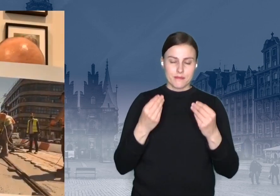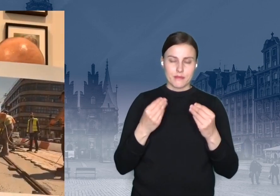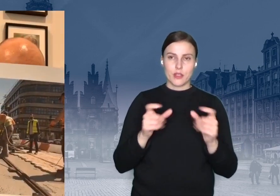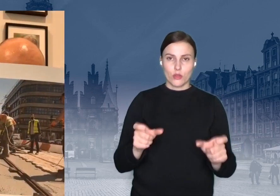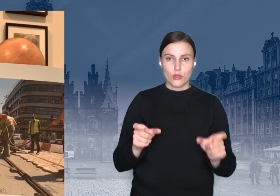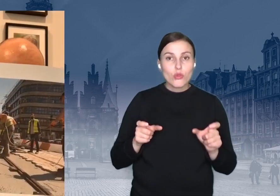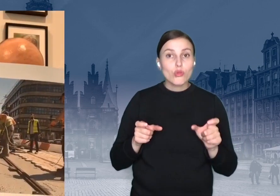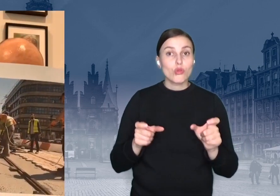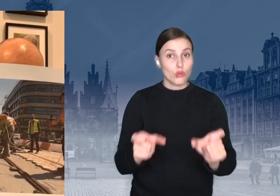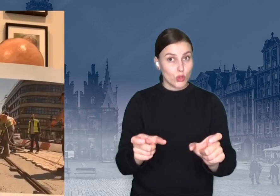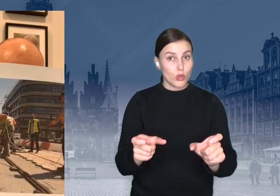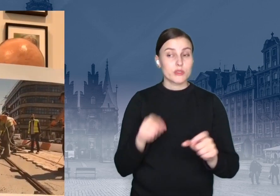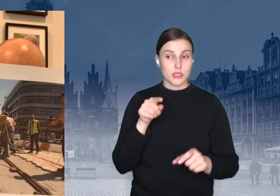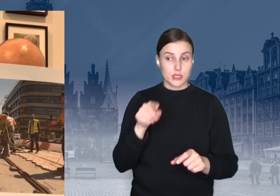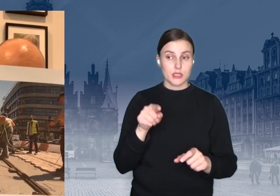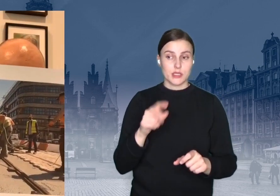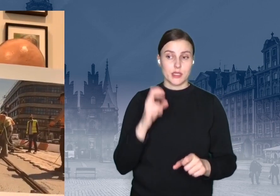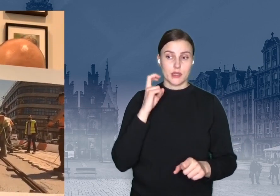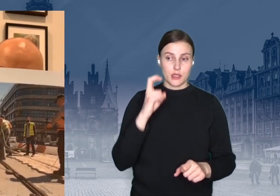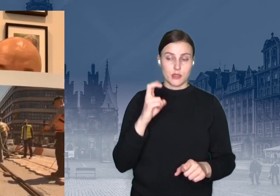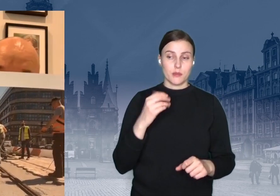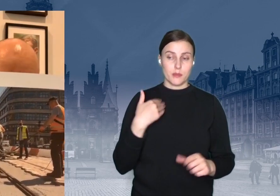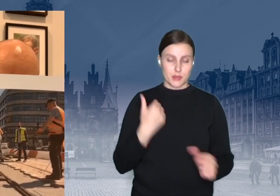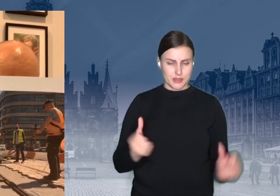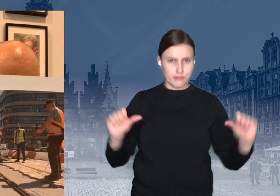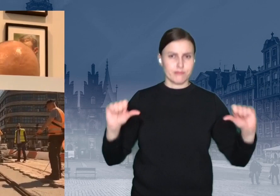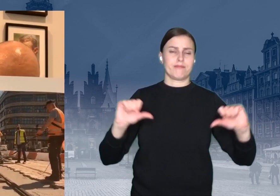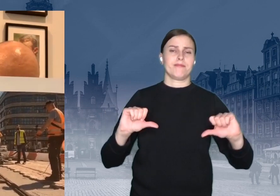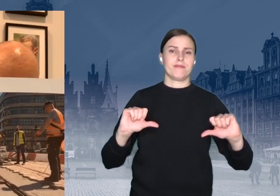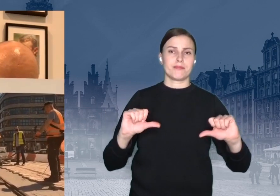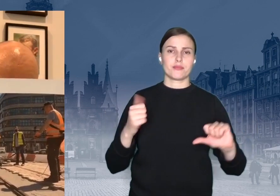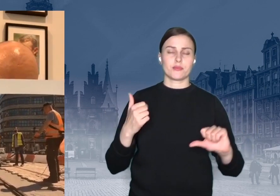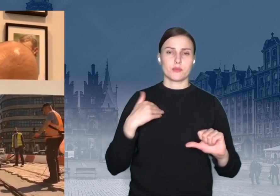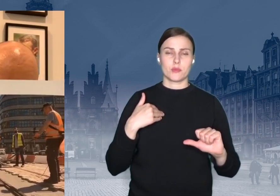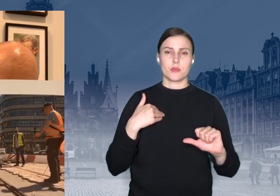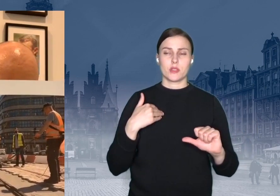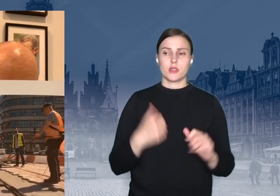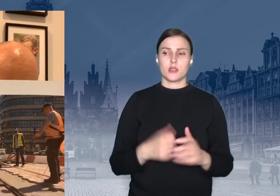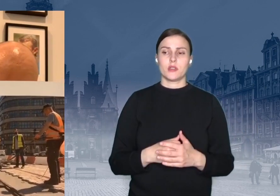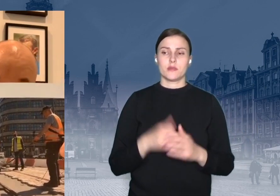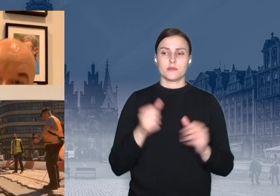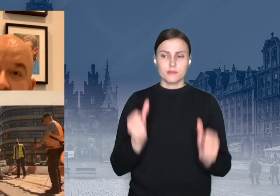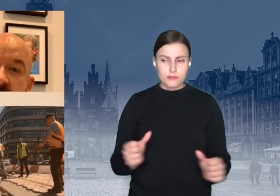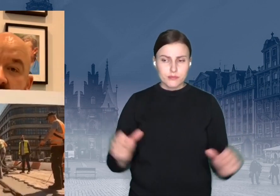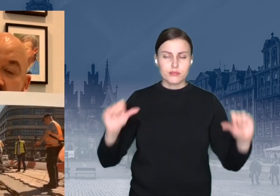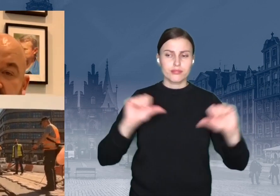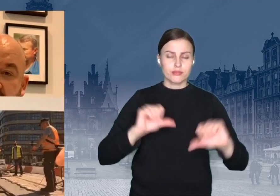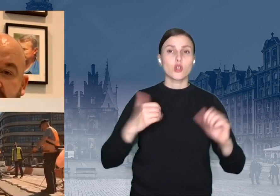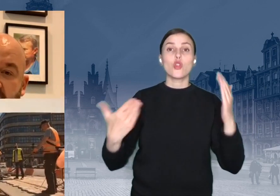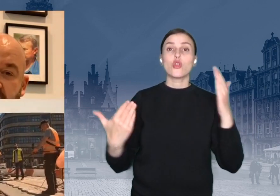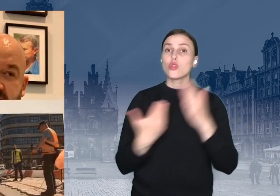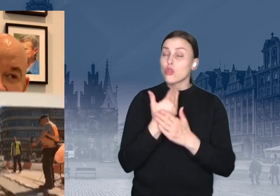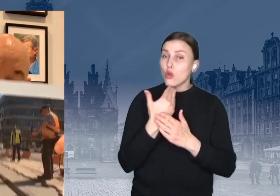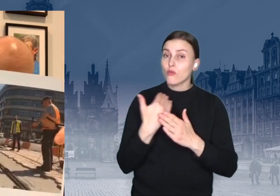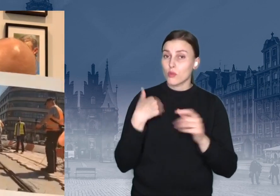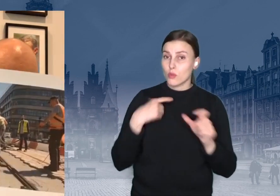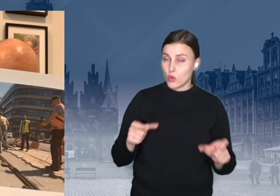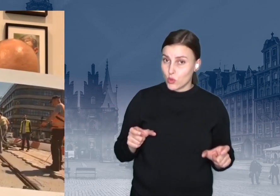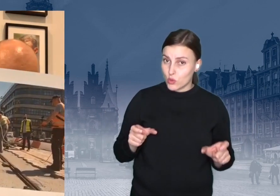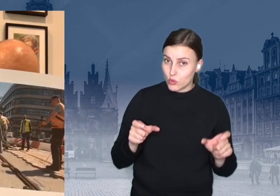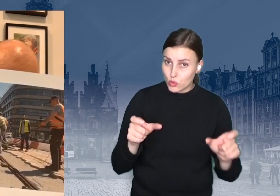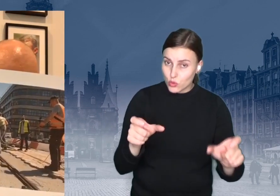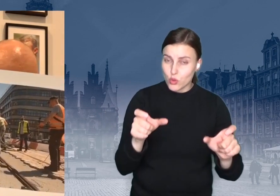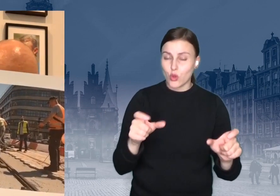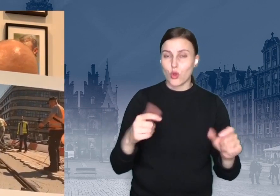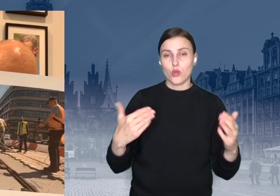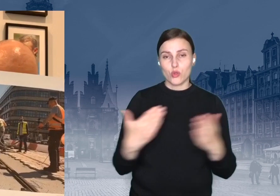laliśmy betony, czyli zalewaliśmy betonami nowo położone torowiska, rozjazdy, zwrotnice.